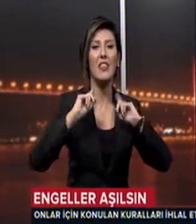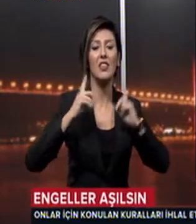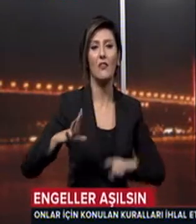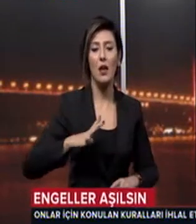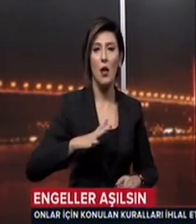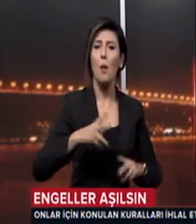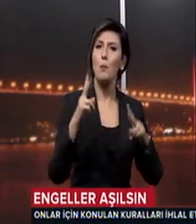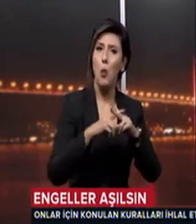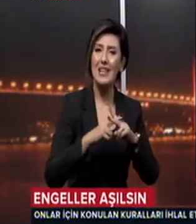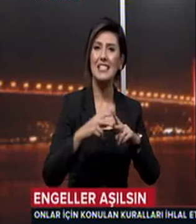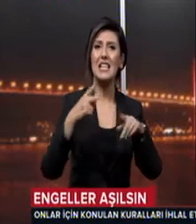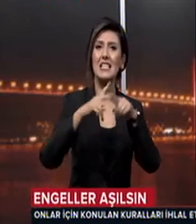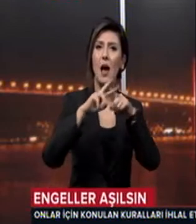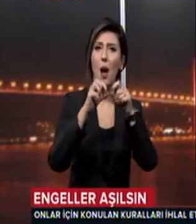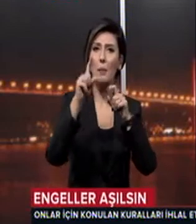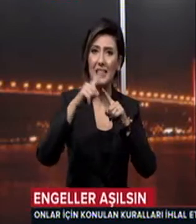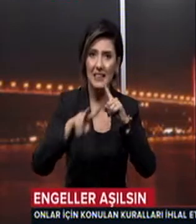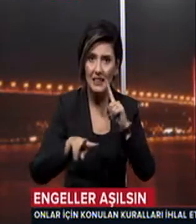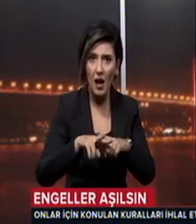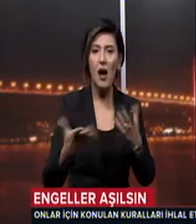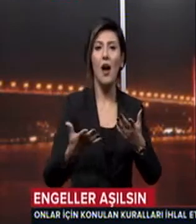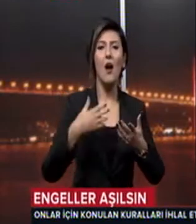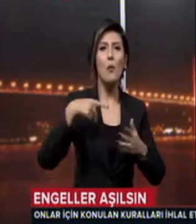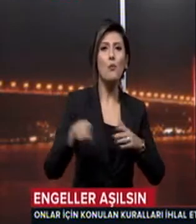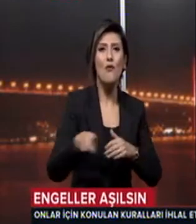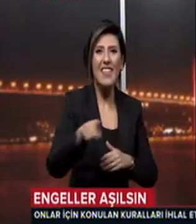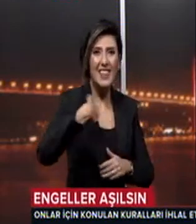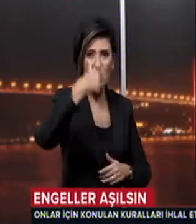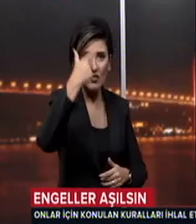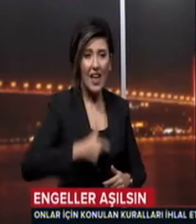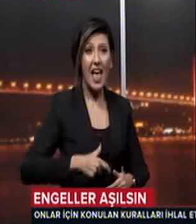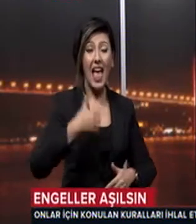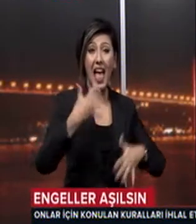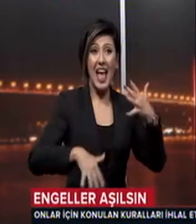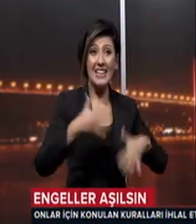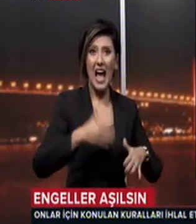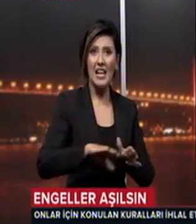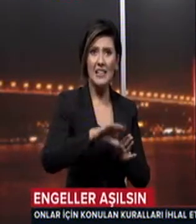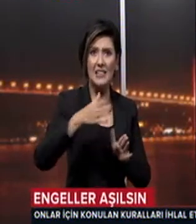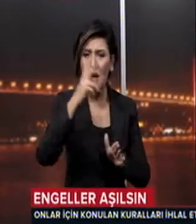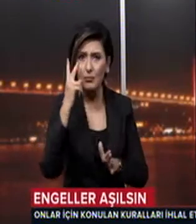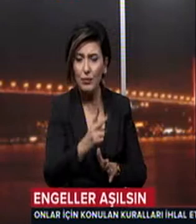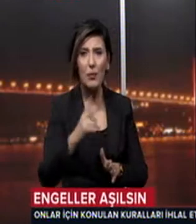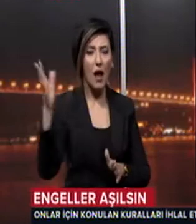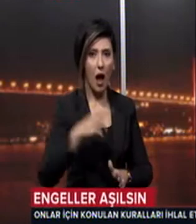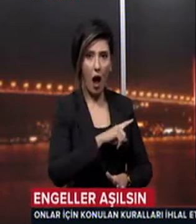zabıtalarının ve fahri müfettişlerin engelliler için ayrılan yerleri Aykırı kullananlara yönelik ceza verme yetkisi